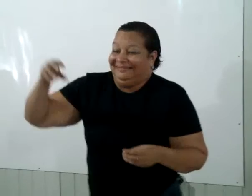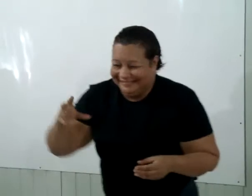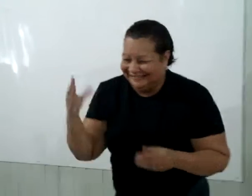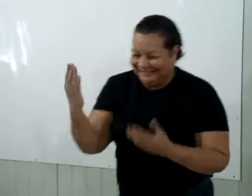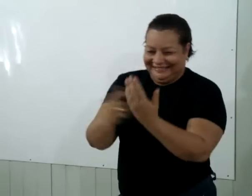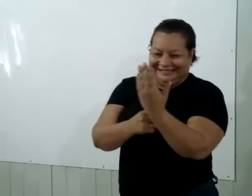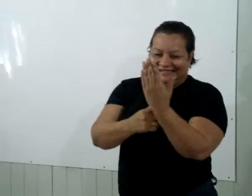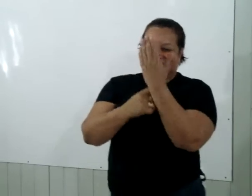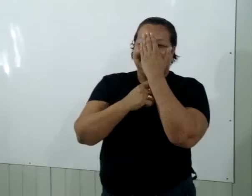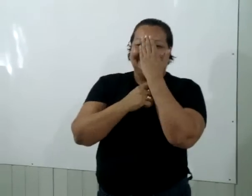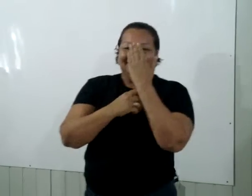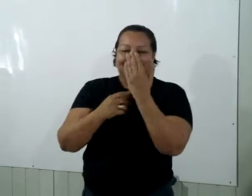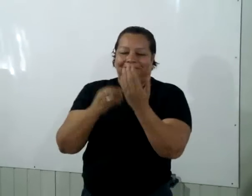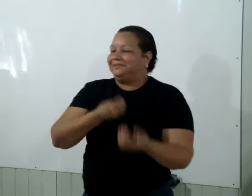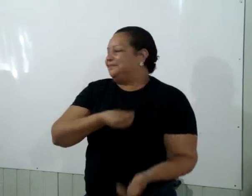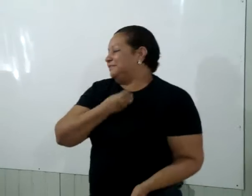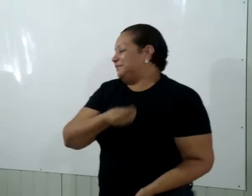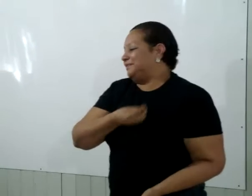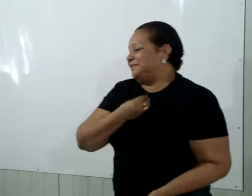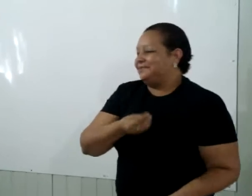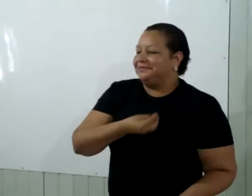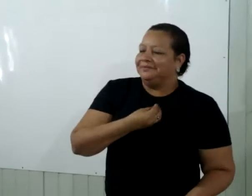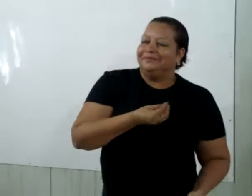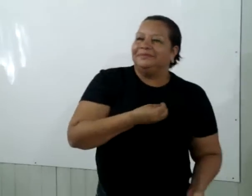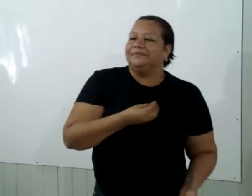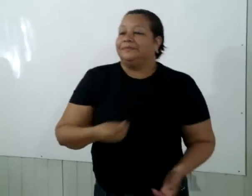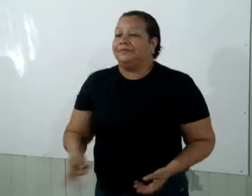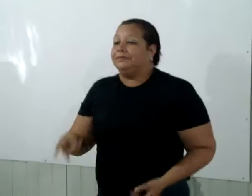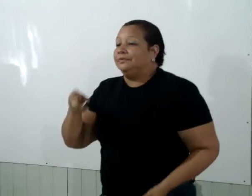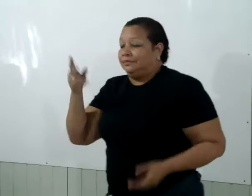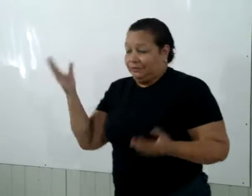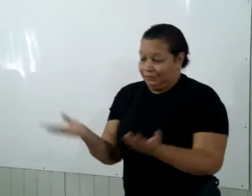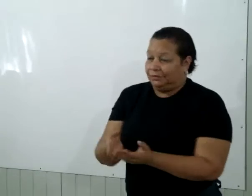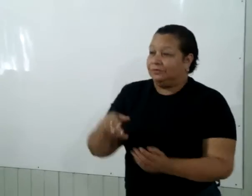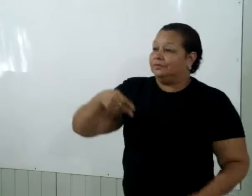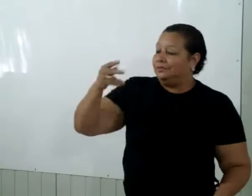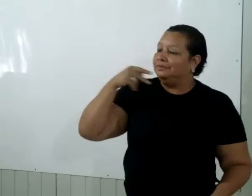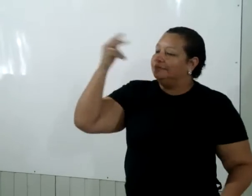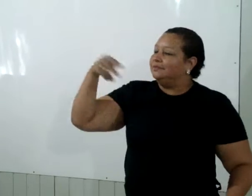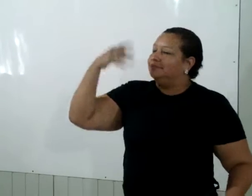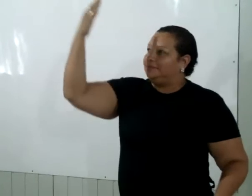Isso me ajuda a viver Hoje contei para as